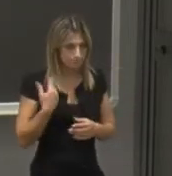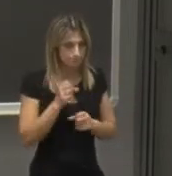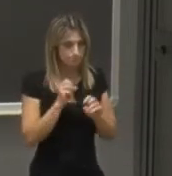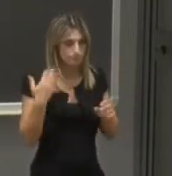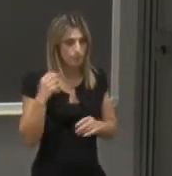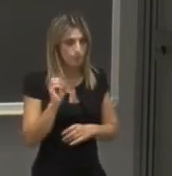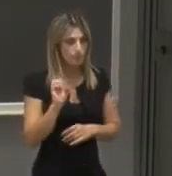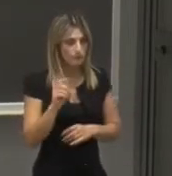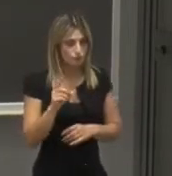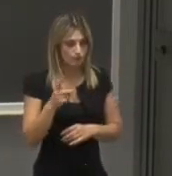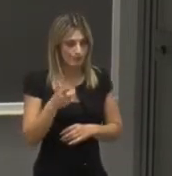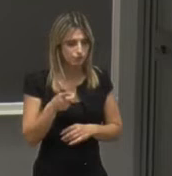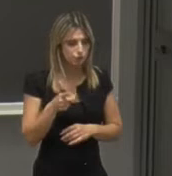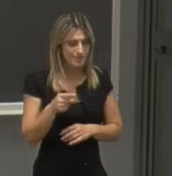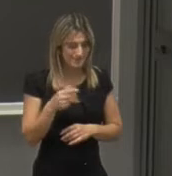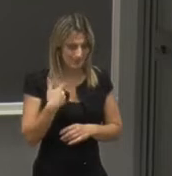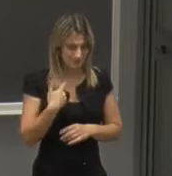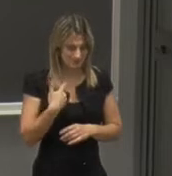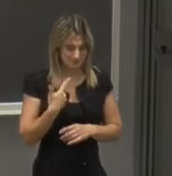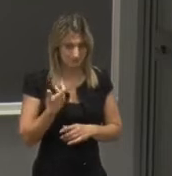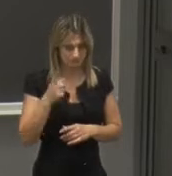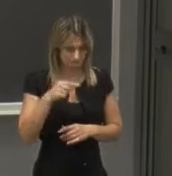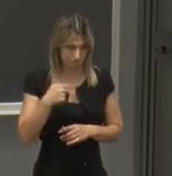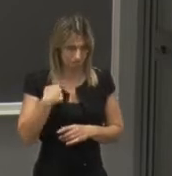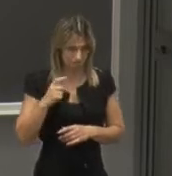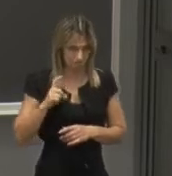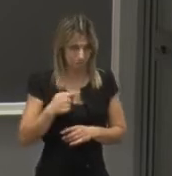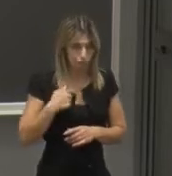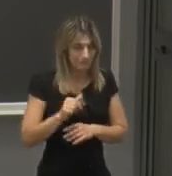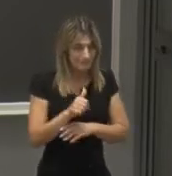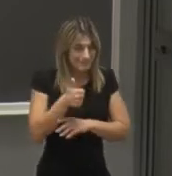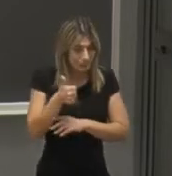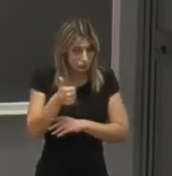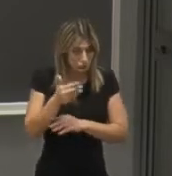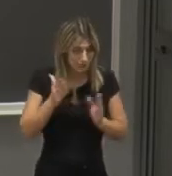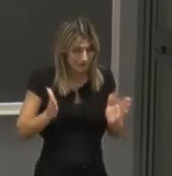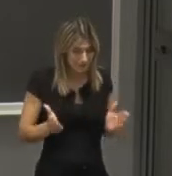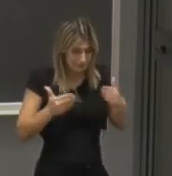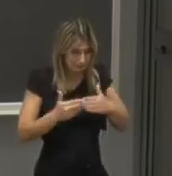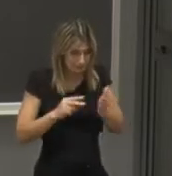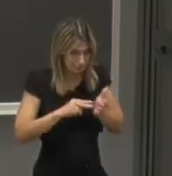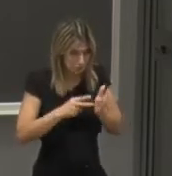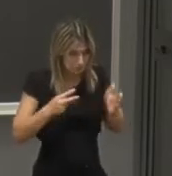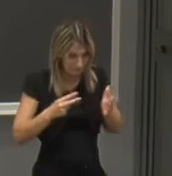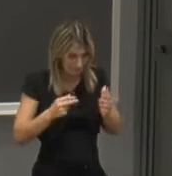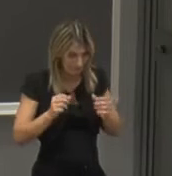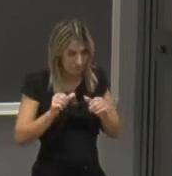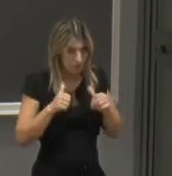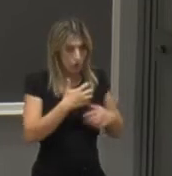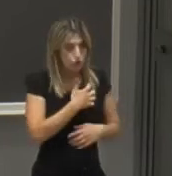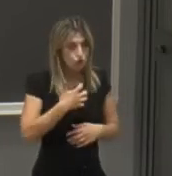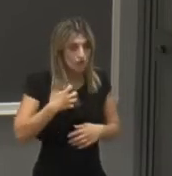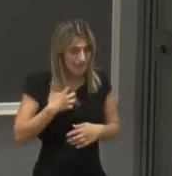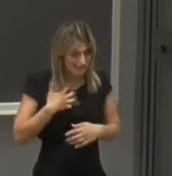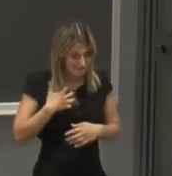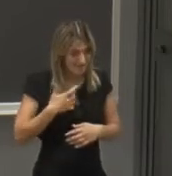come diceva il professor Gian Santi mi chiamo Guido Proietti sono il direttore del Dipartimento di Ingegneria, Scienze e Informazione